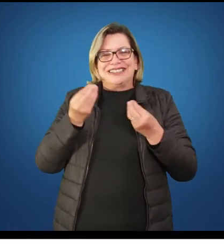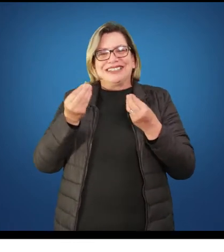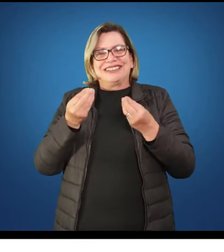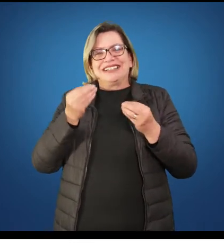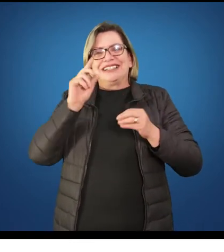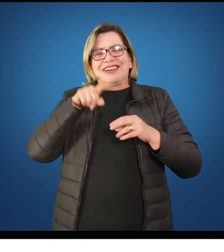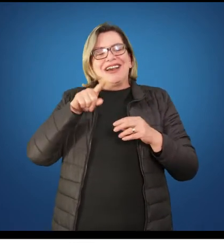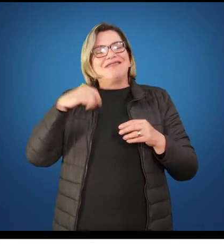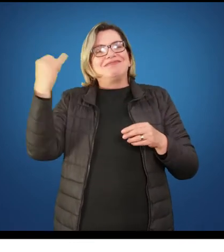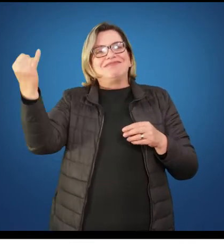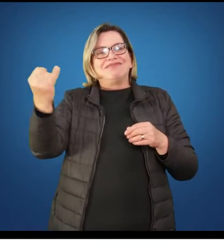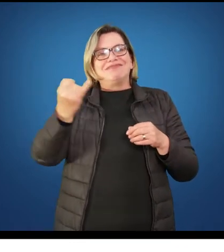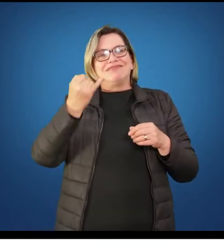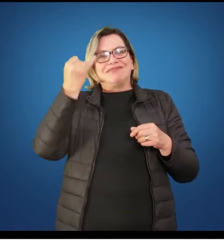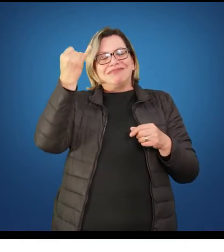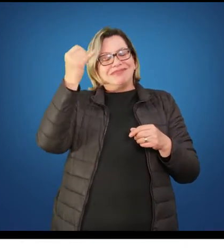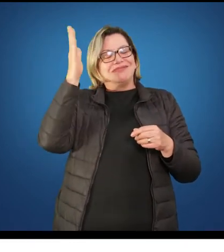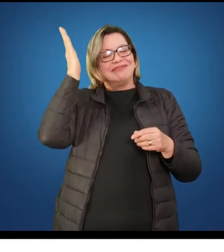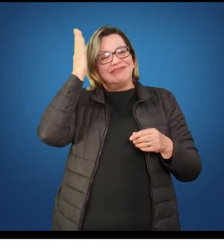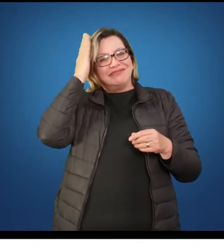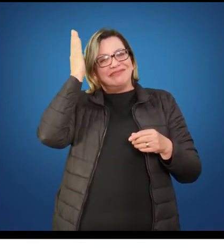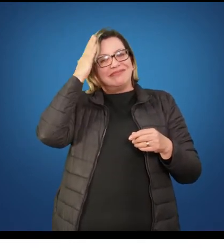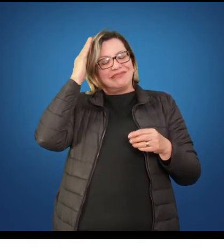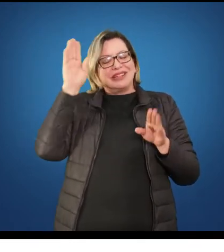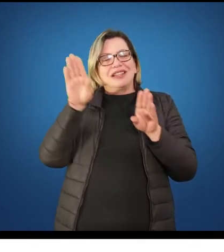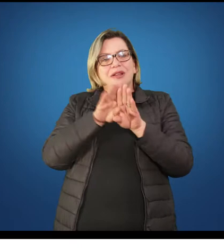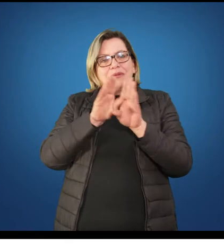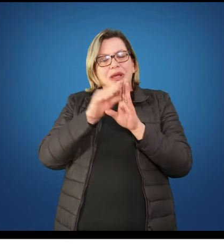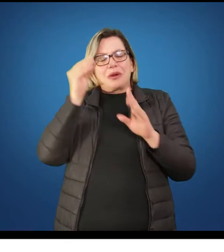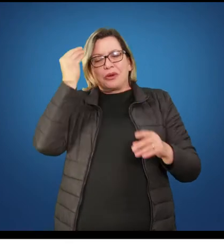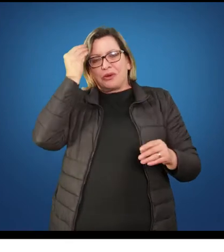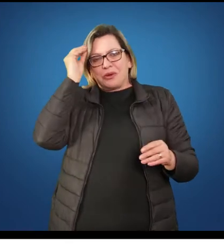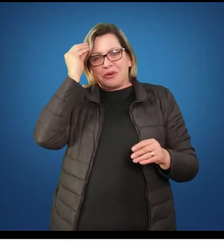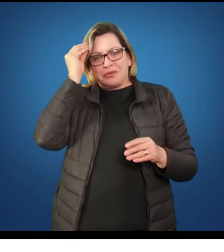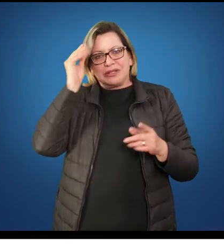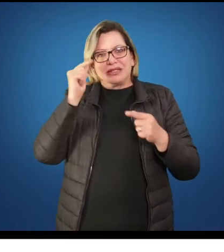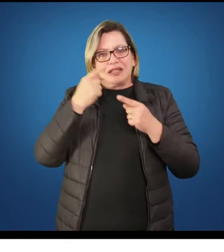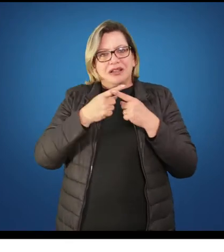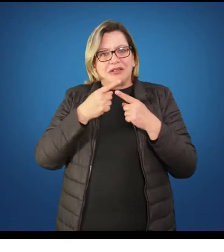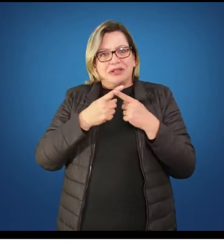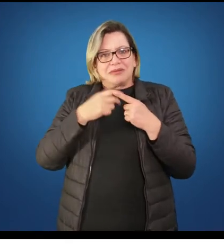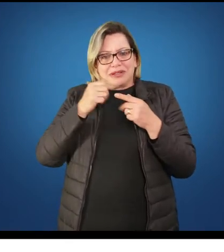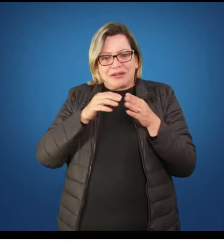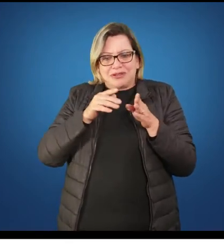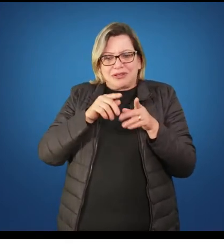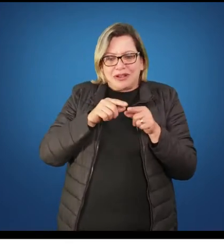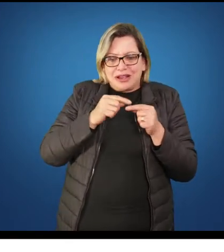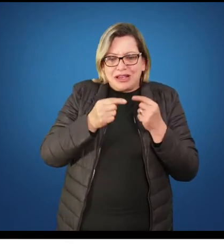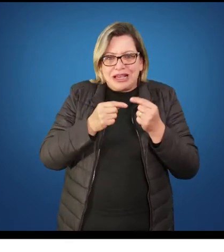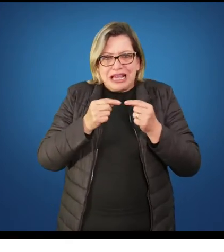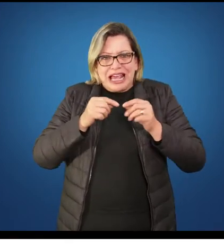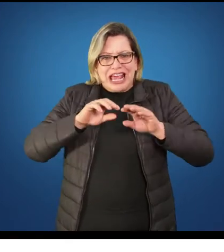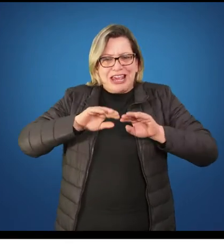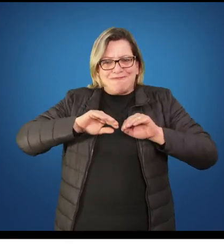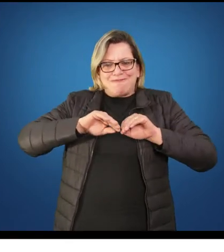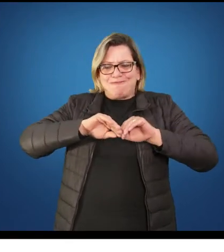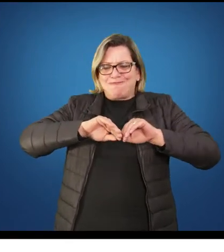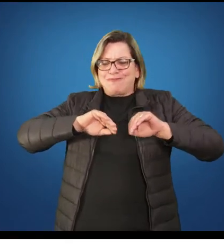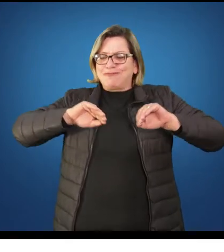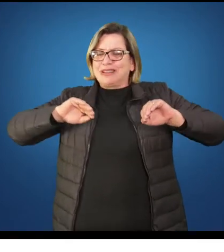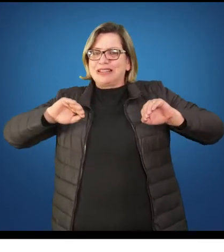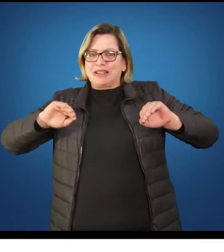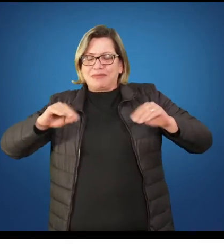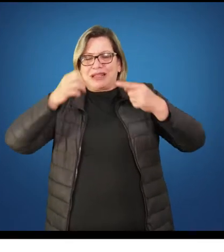aborrecente, não quer fazer nada, só não quer ficar no canto dele, não quer se relacionar. Tudo isso são características que acabam sendo